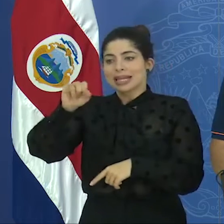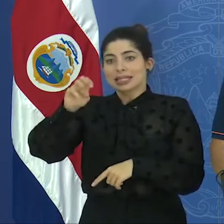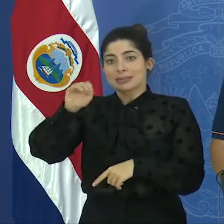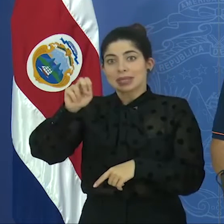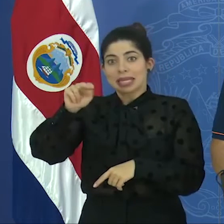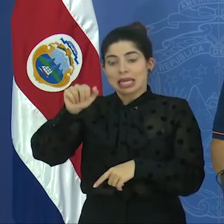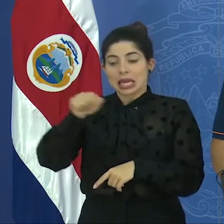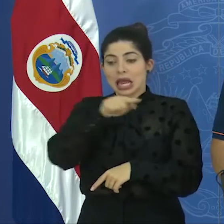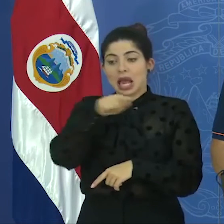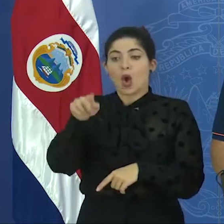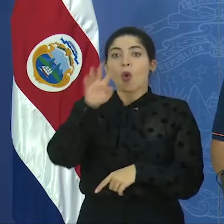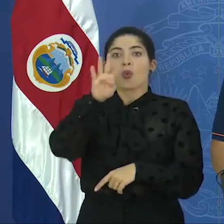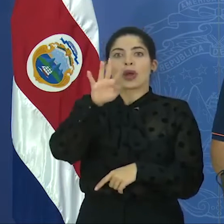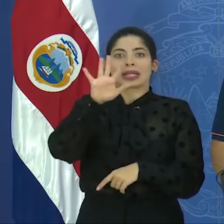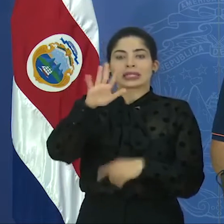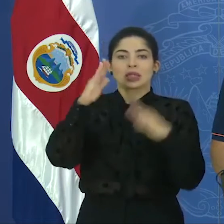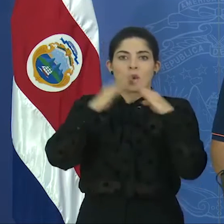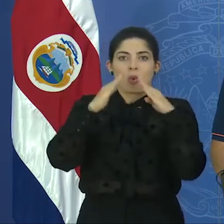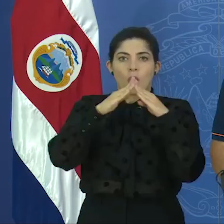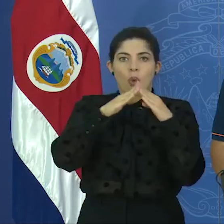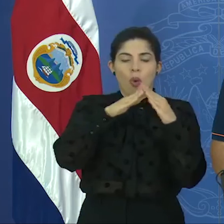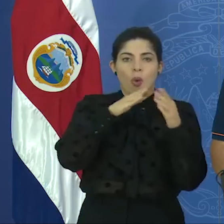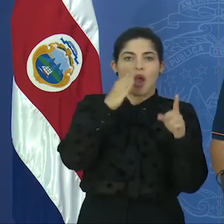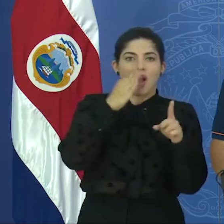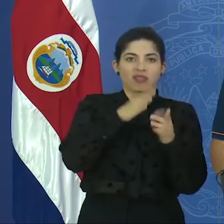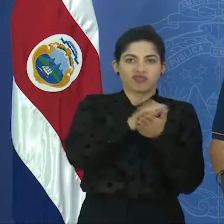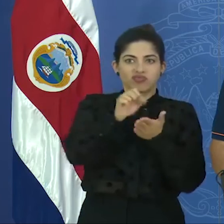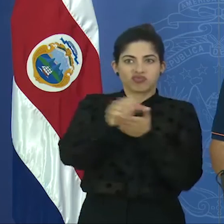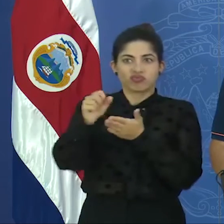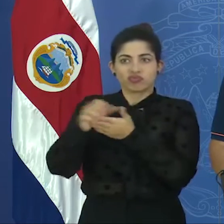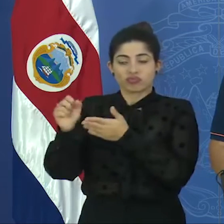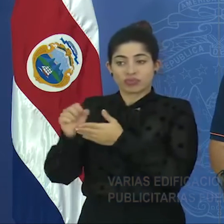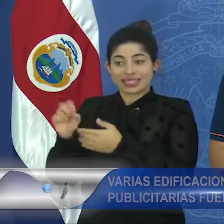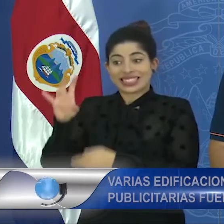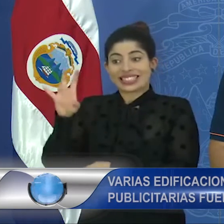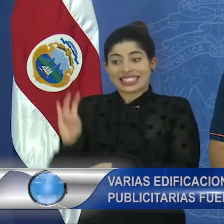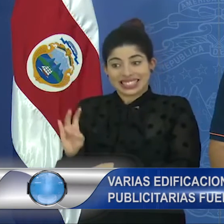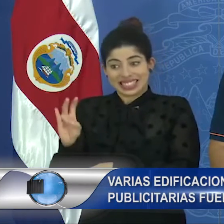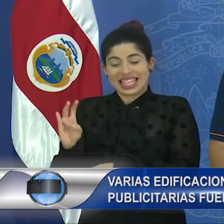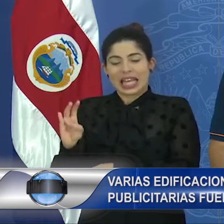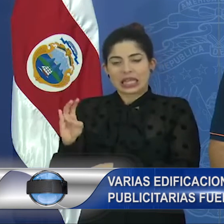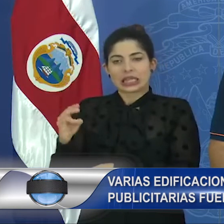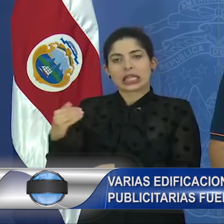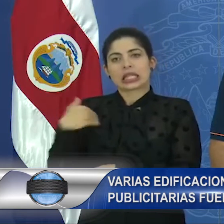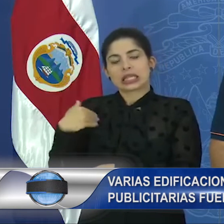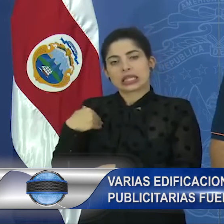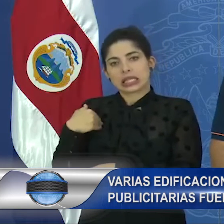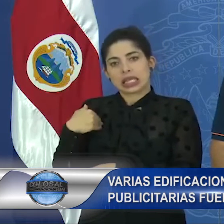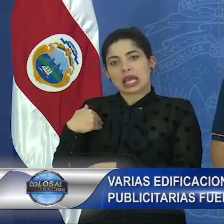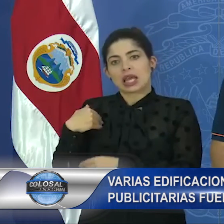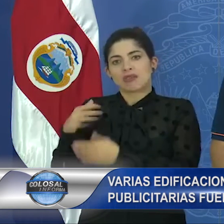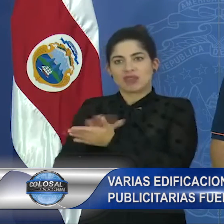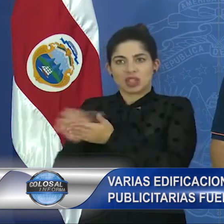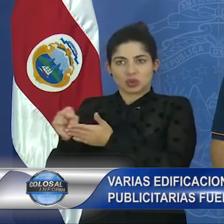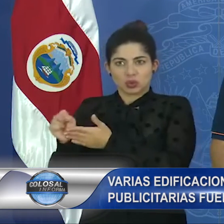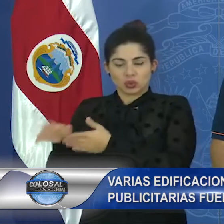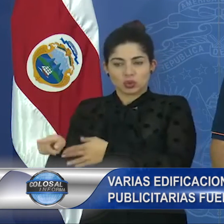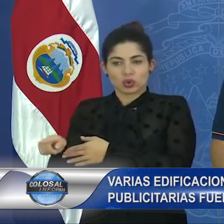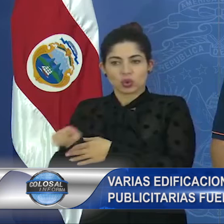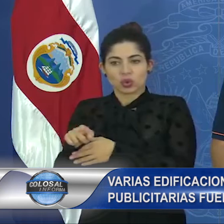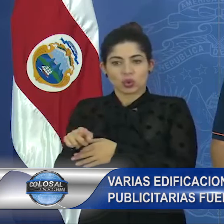reportamos 45 casas afectadas, de las cuales 7 presentan algún grado de destrucción.